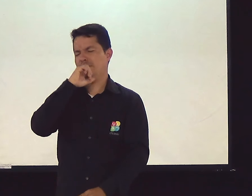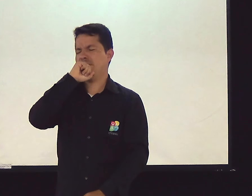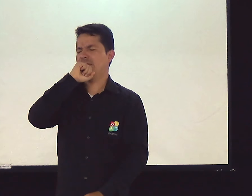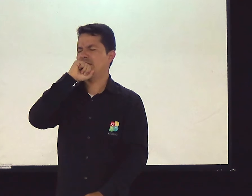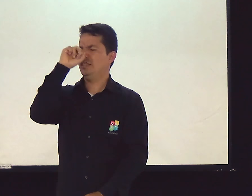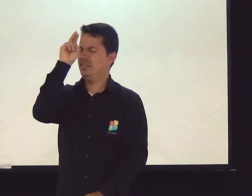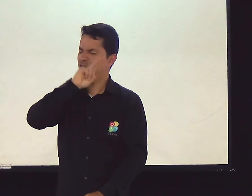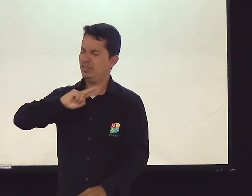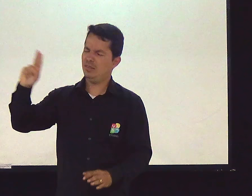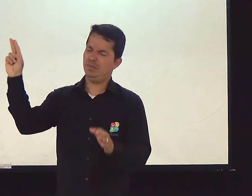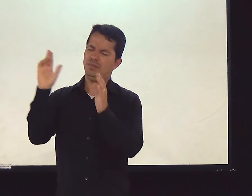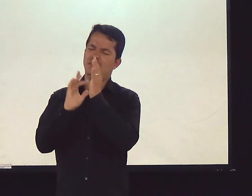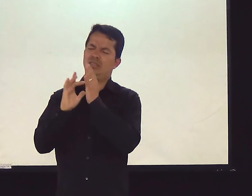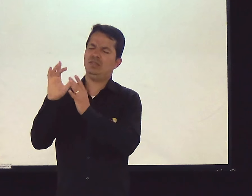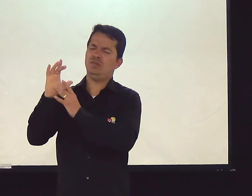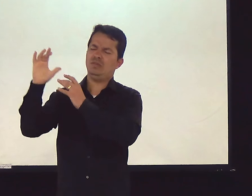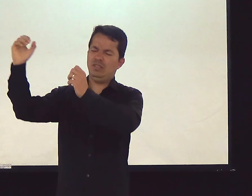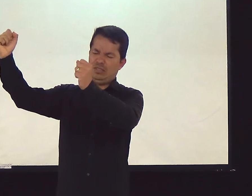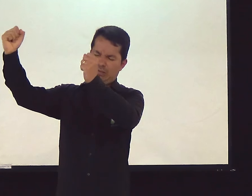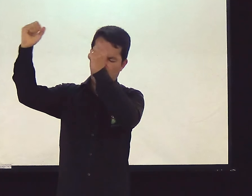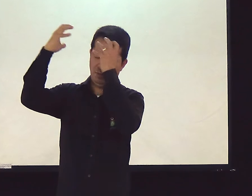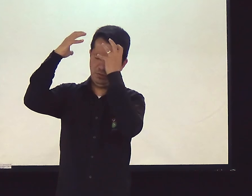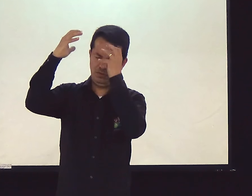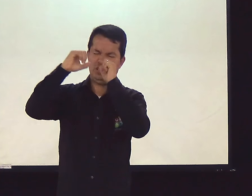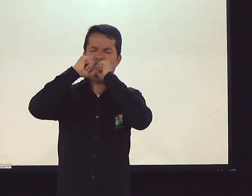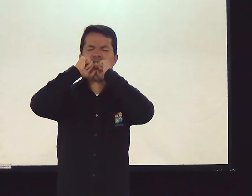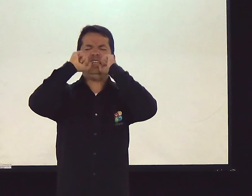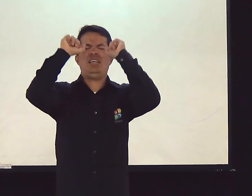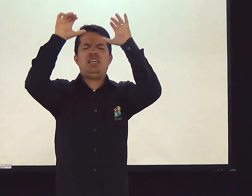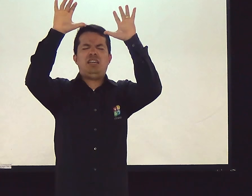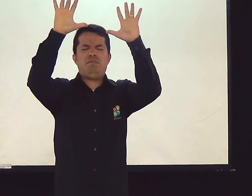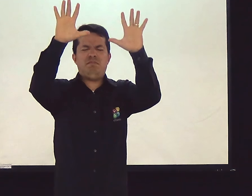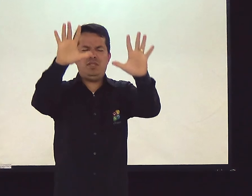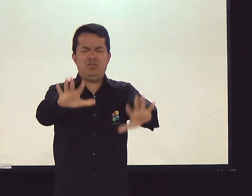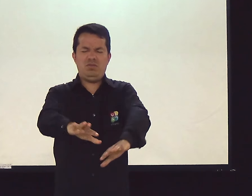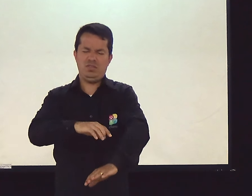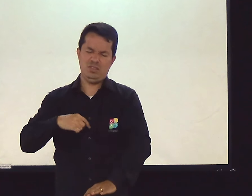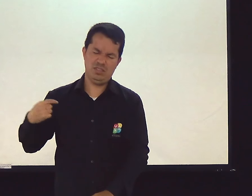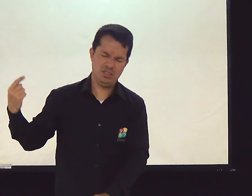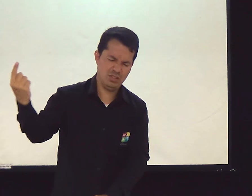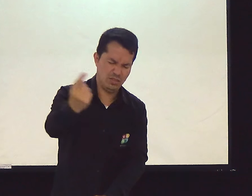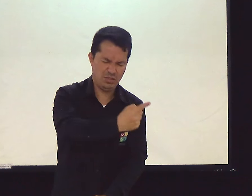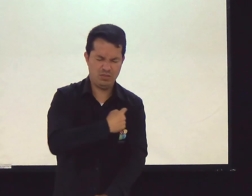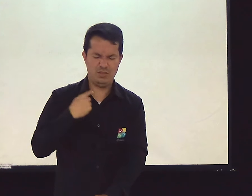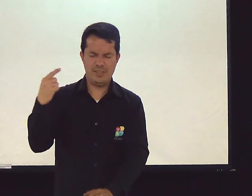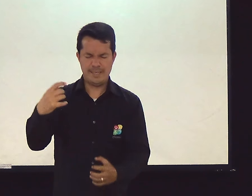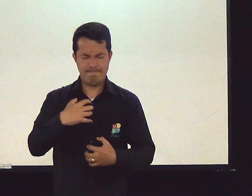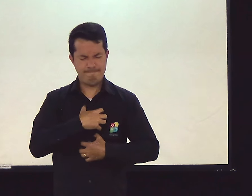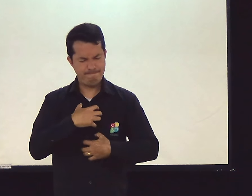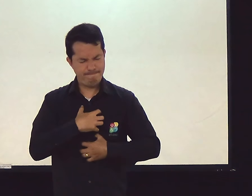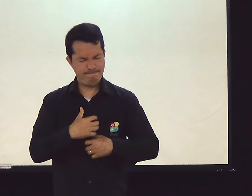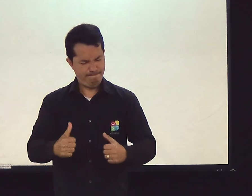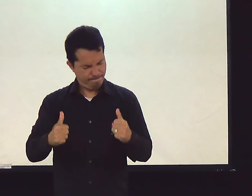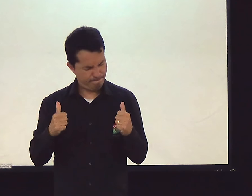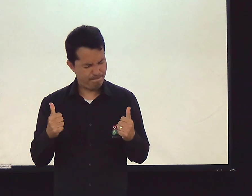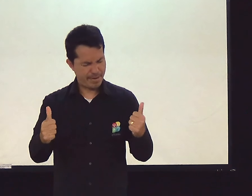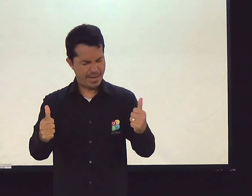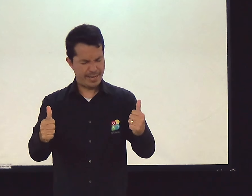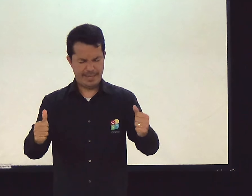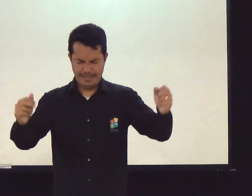Senhor se alegra. Tem prazer, Pai. Em nome de Jesus, peço que o Senhor nos abençoe. Abençoa a nossa vida. Que nós possamos nos sentir